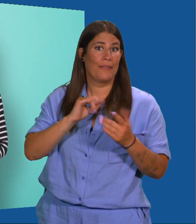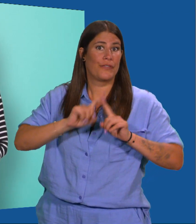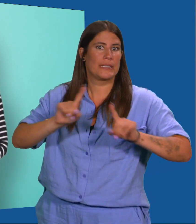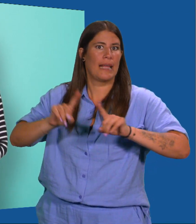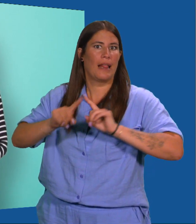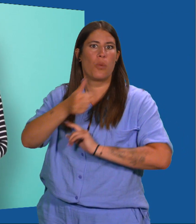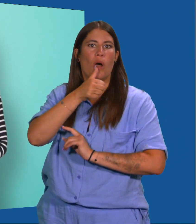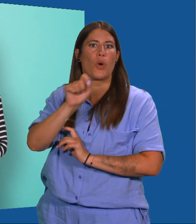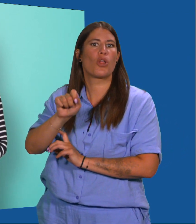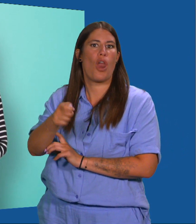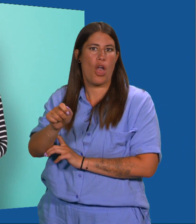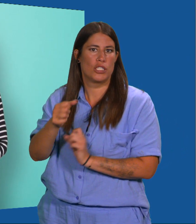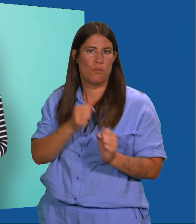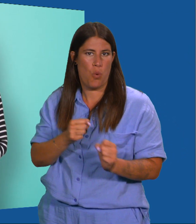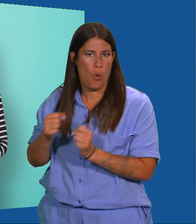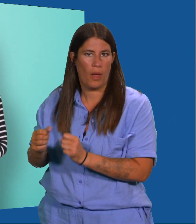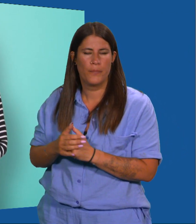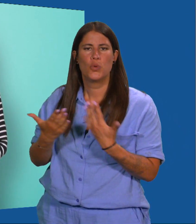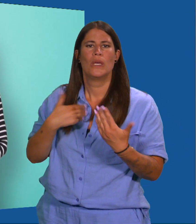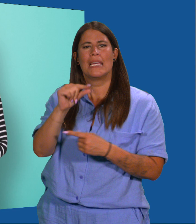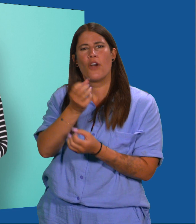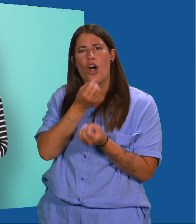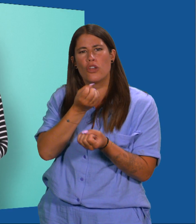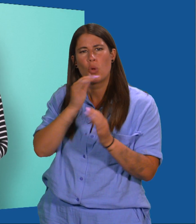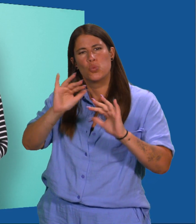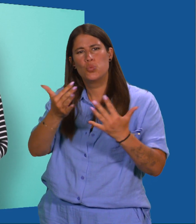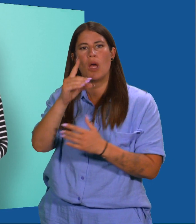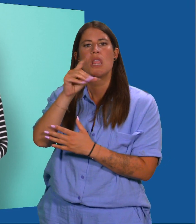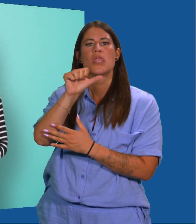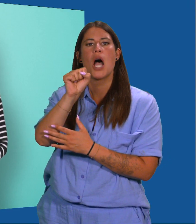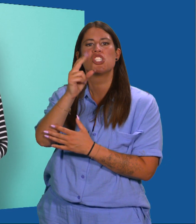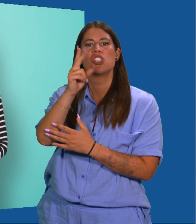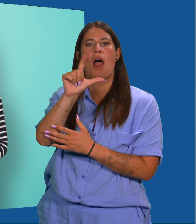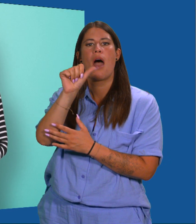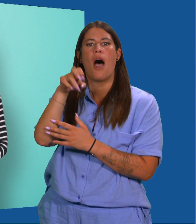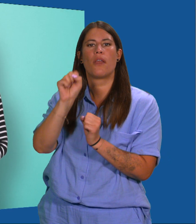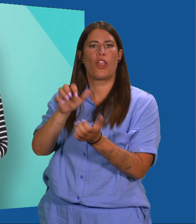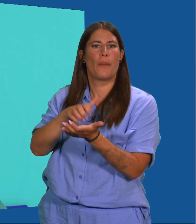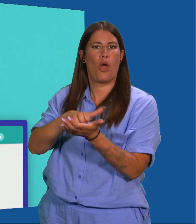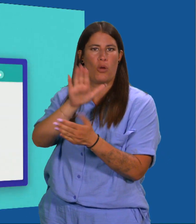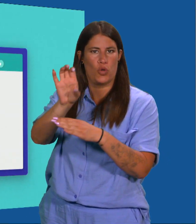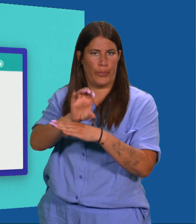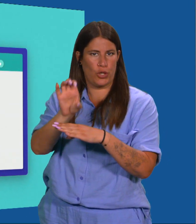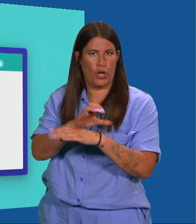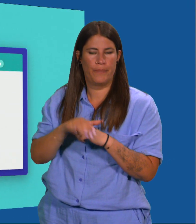verschillende wachtwoordkluizen. Ik leg je even uit hoe je Dashlane gebruikt op je computer.